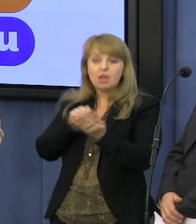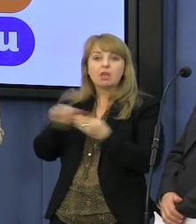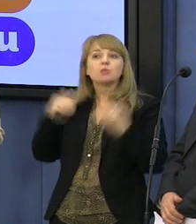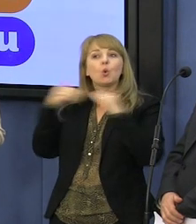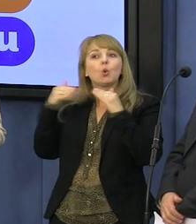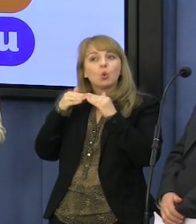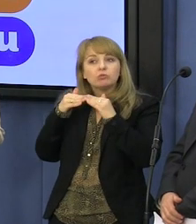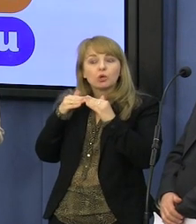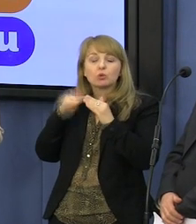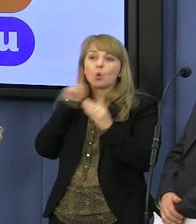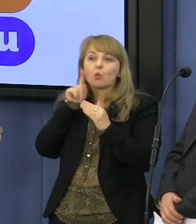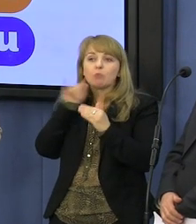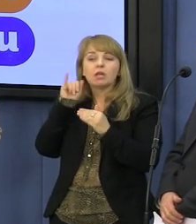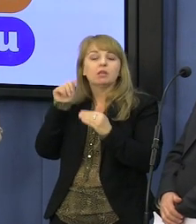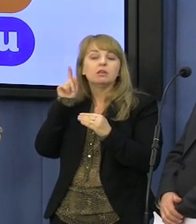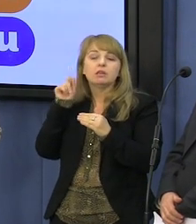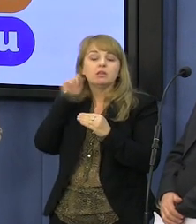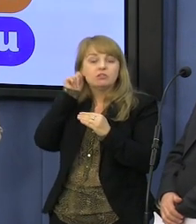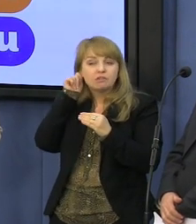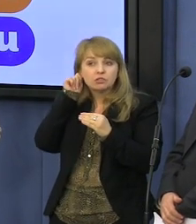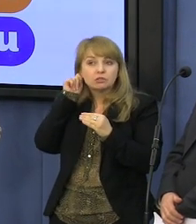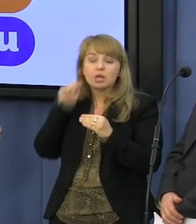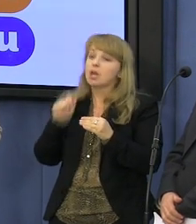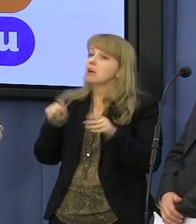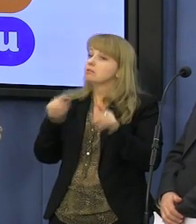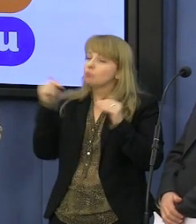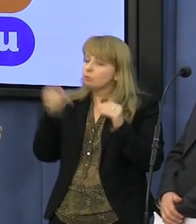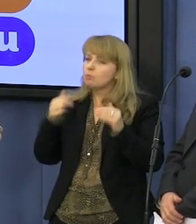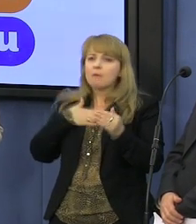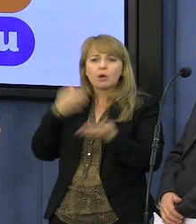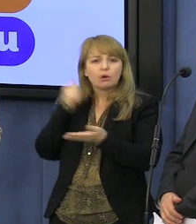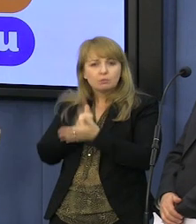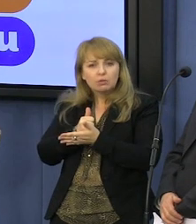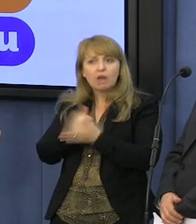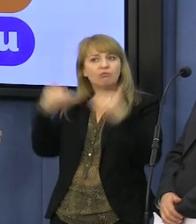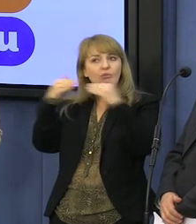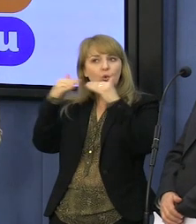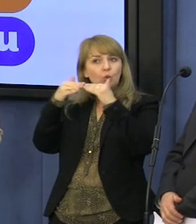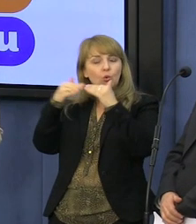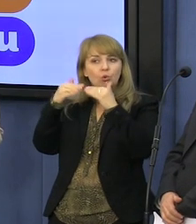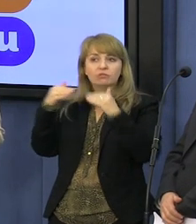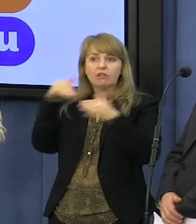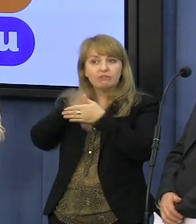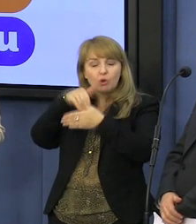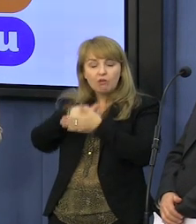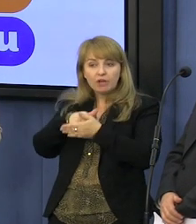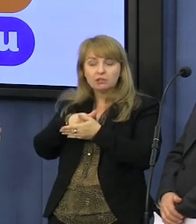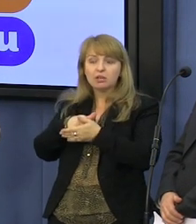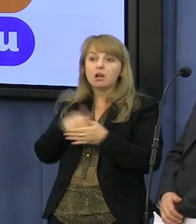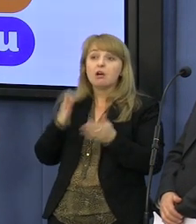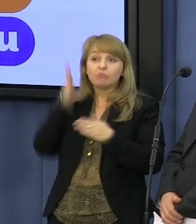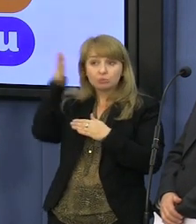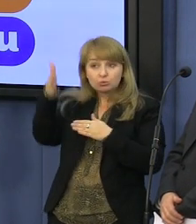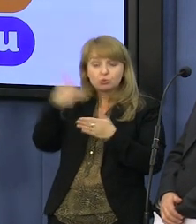równości. Zarówno polskie dziewczynki, jak i chłopcy mają prawo do równościowego wychowania, aby w